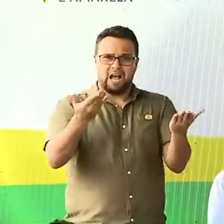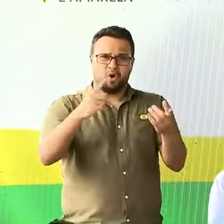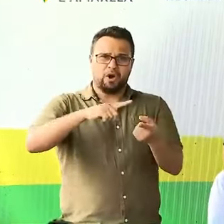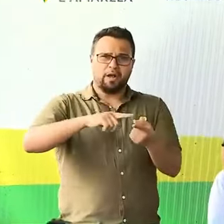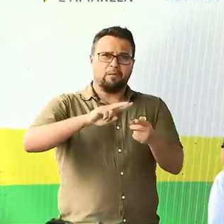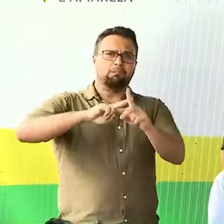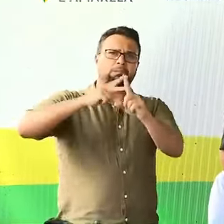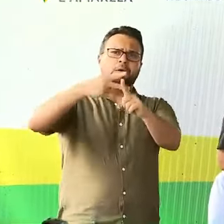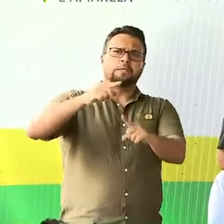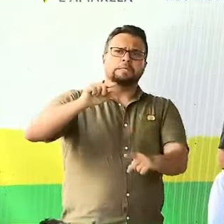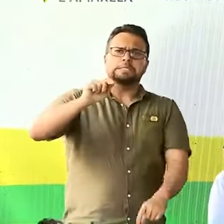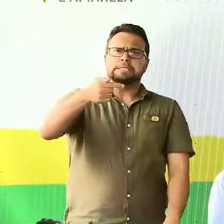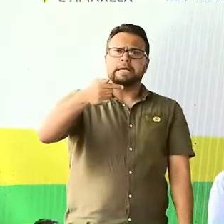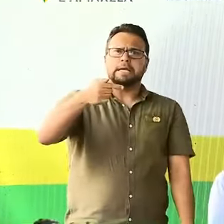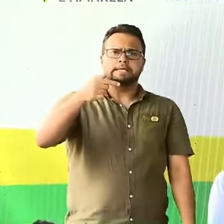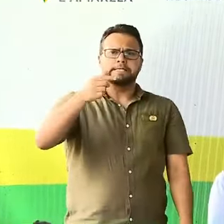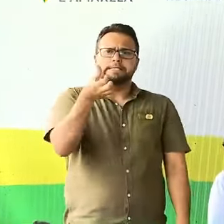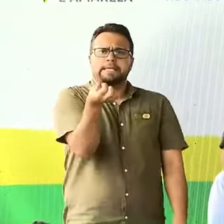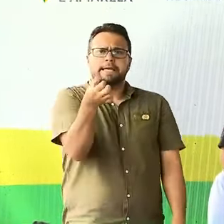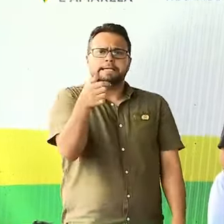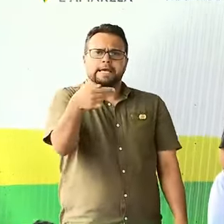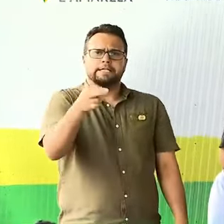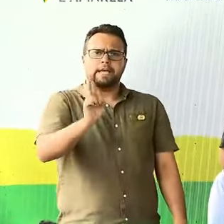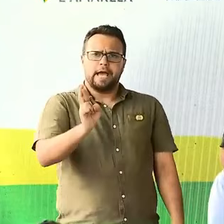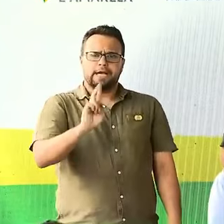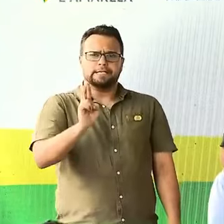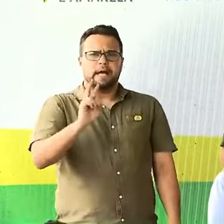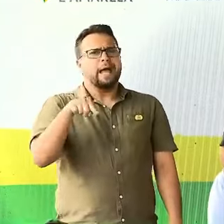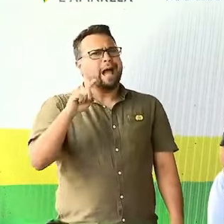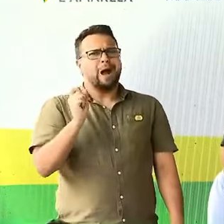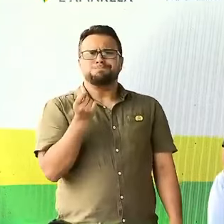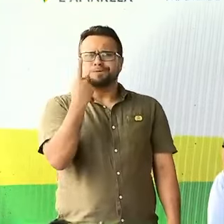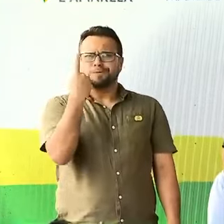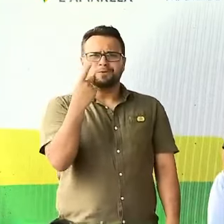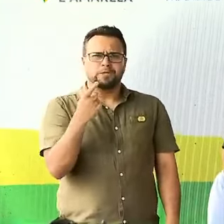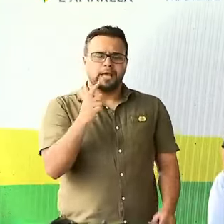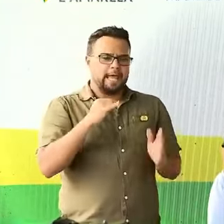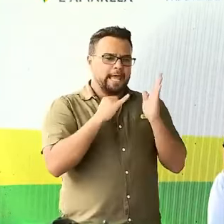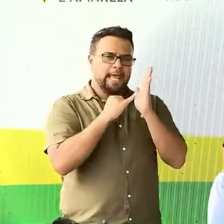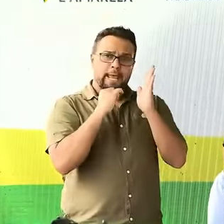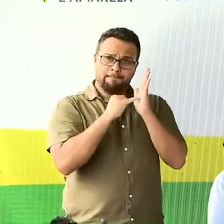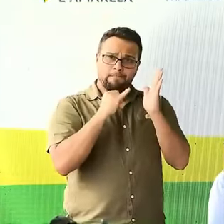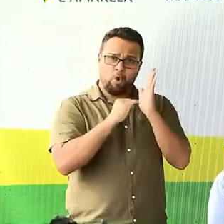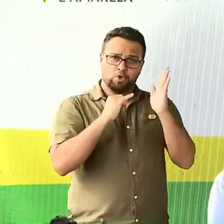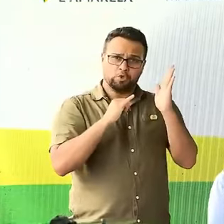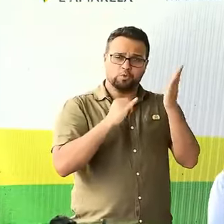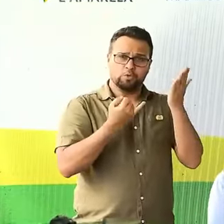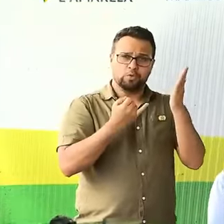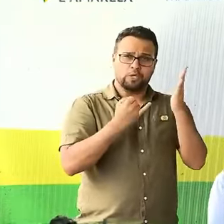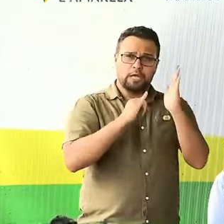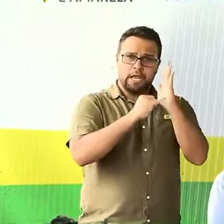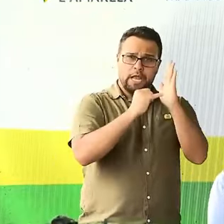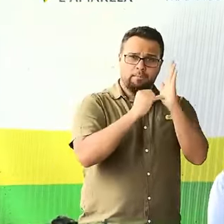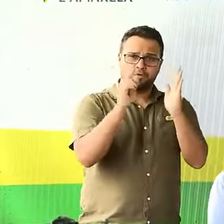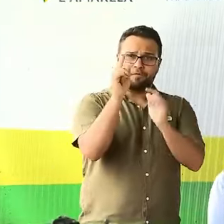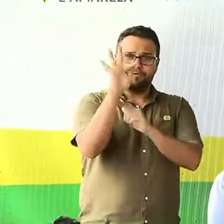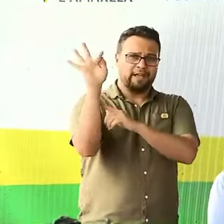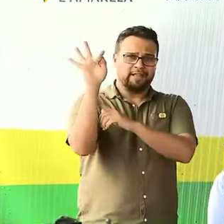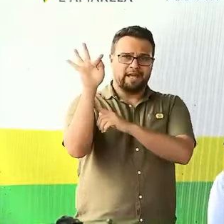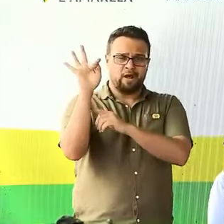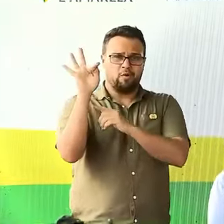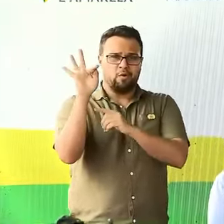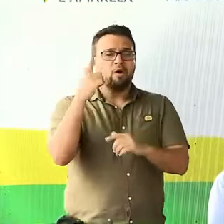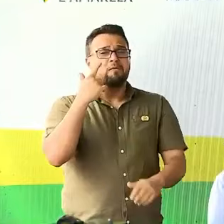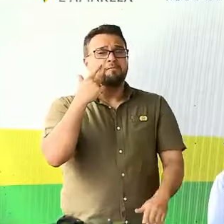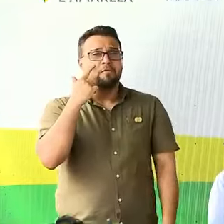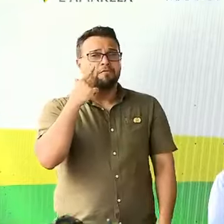litro, que é um absurdo, o imposto federal na casa dos 70 centavos, vamos ver